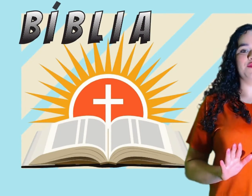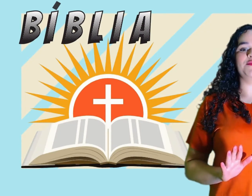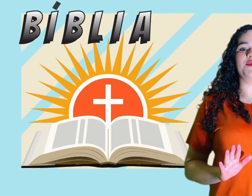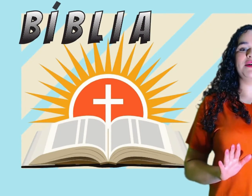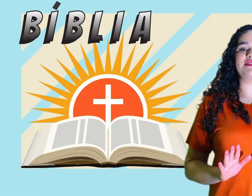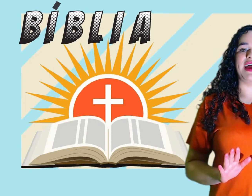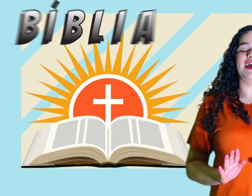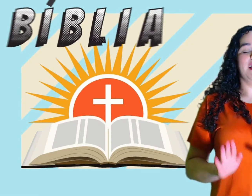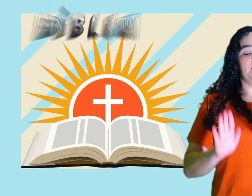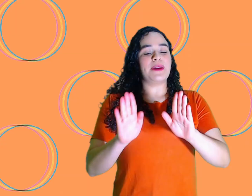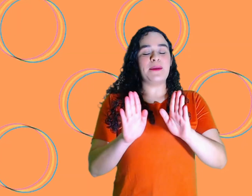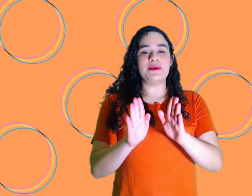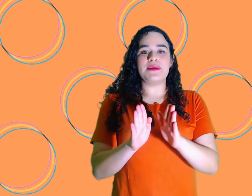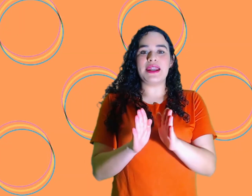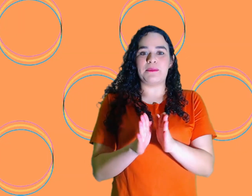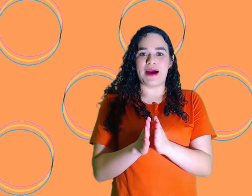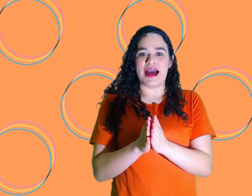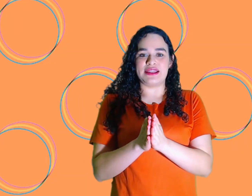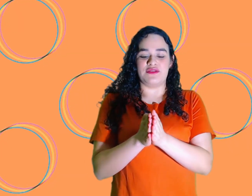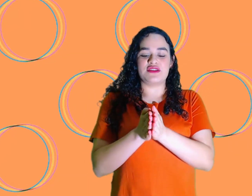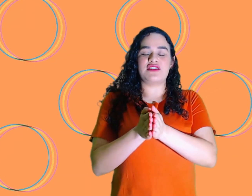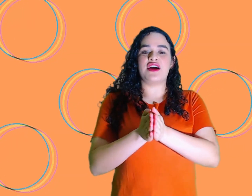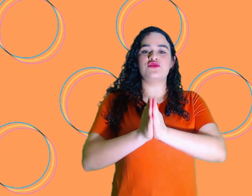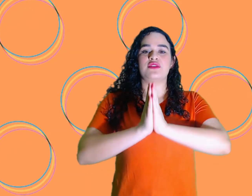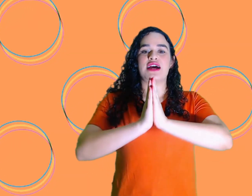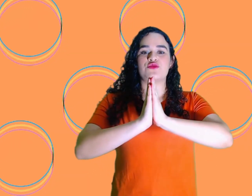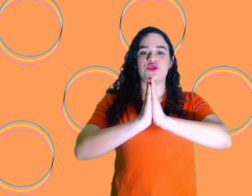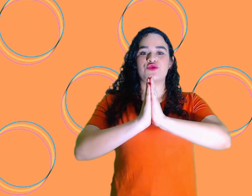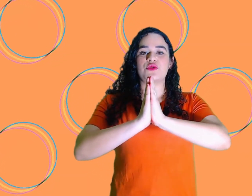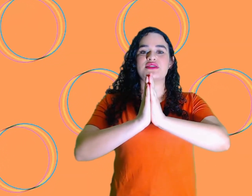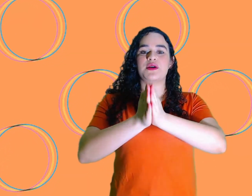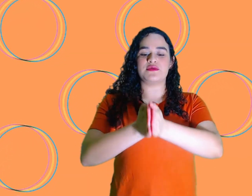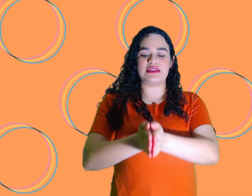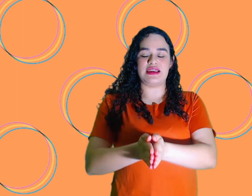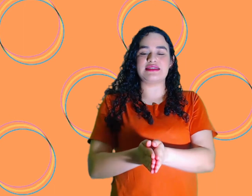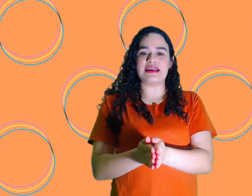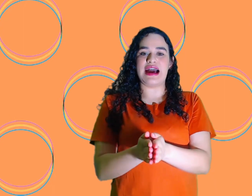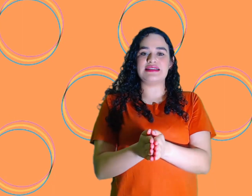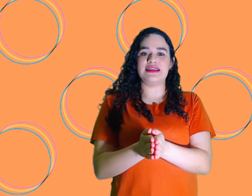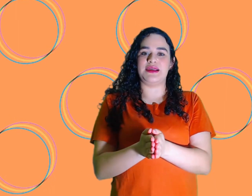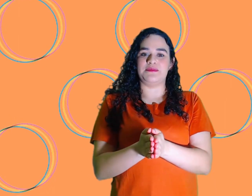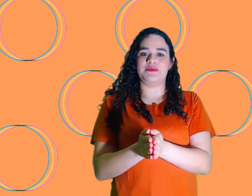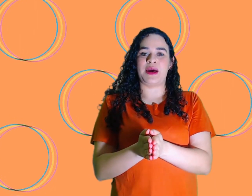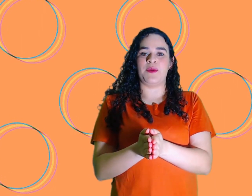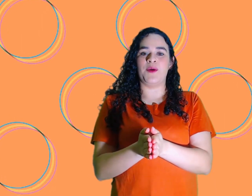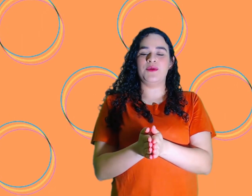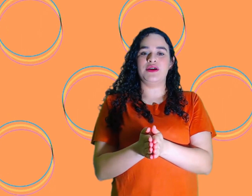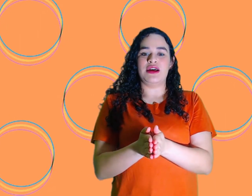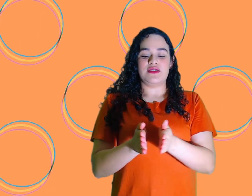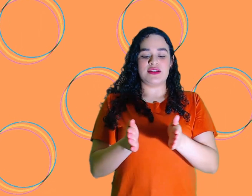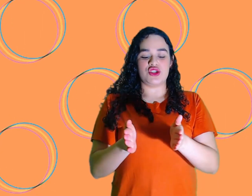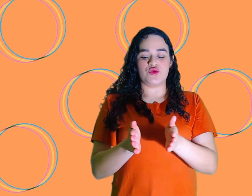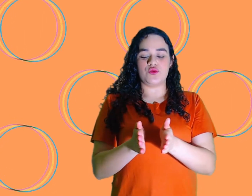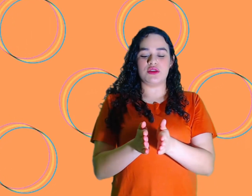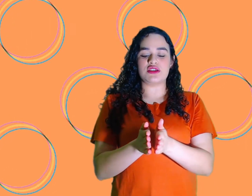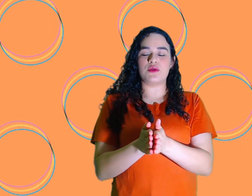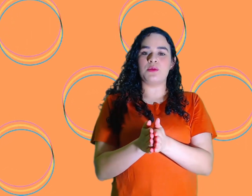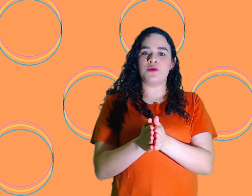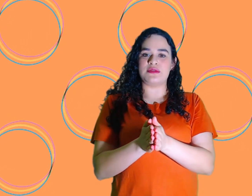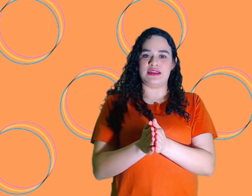começar! Para a primeira parte, você vai juntar as suas duas mãozinhas assim, tá bom? Você junta a sua mãozinha